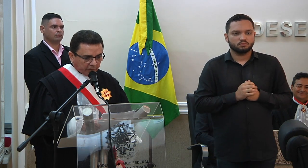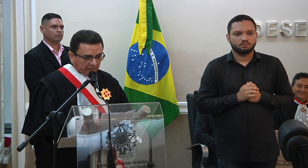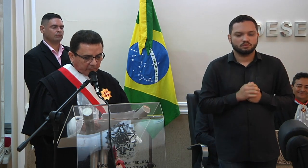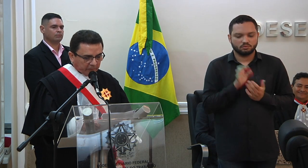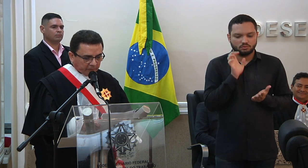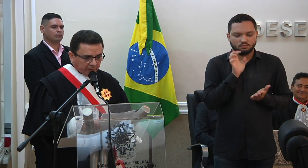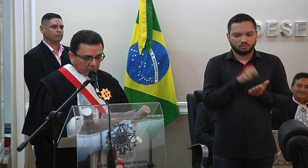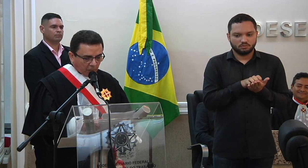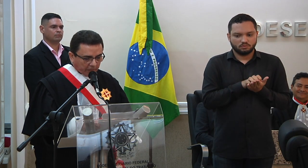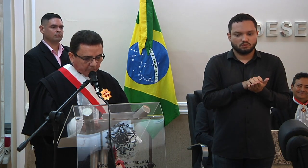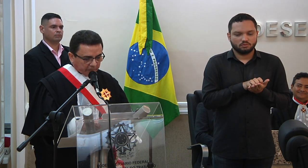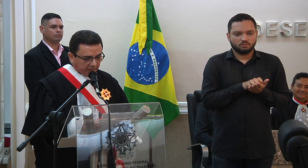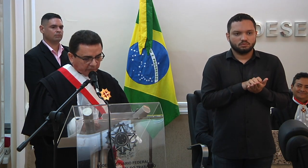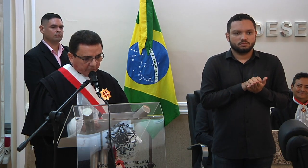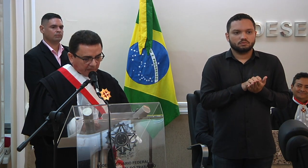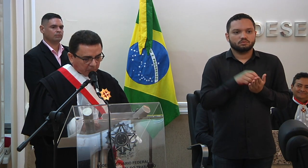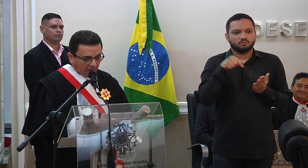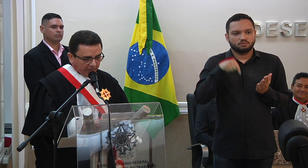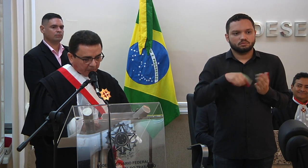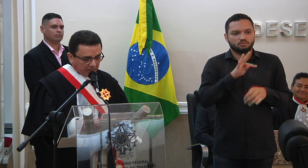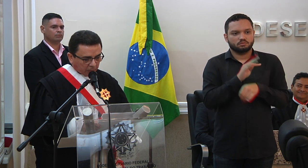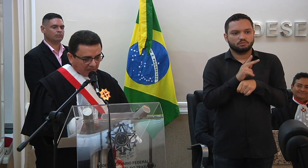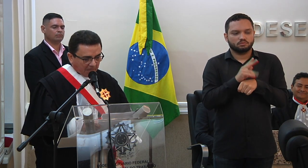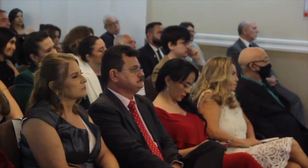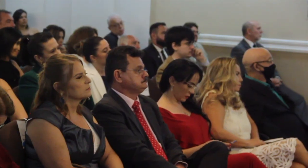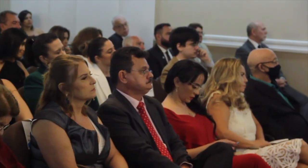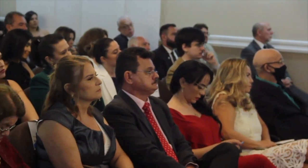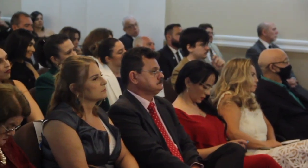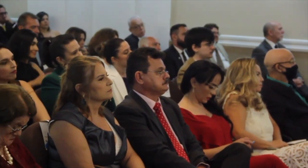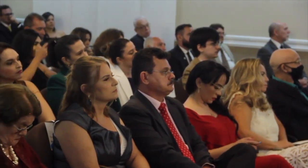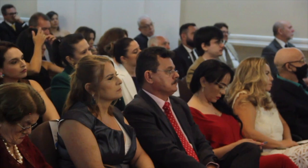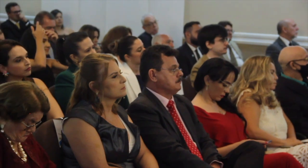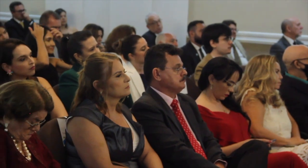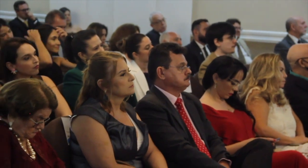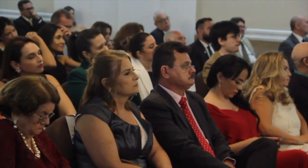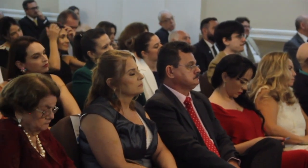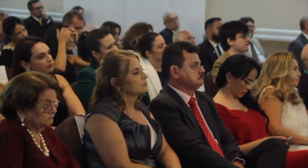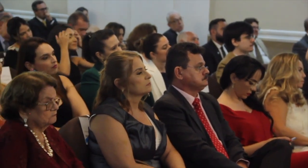servidores e servidoras deste Tribunal Regional do Trabalho,